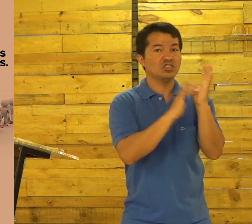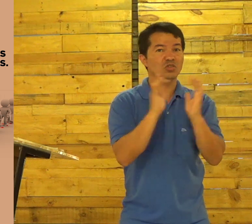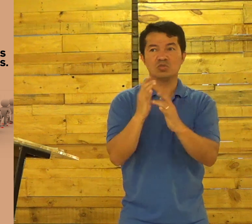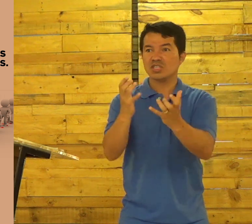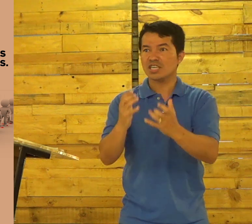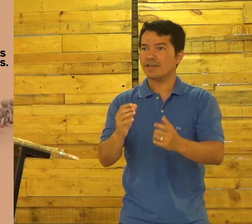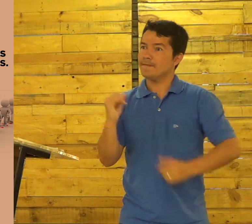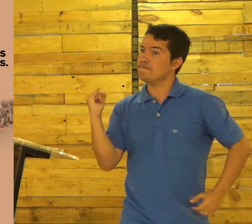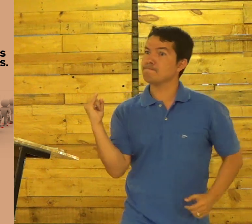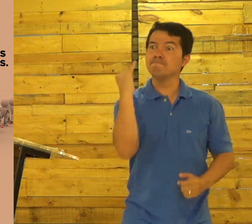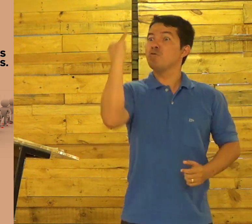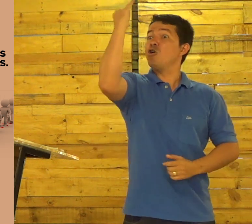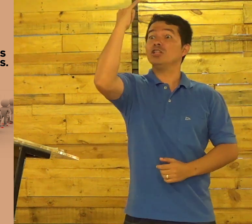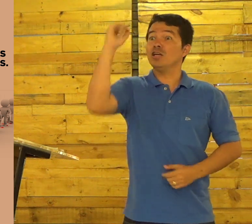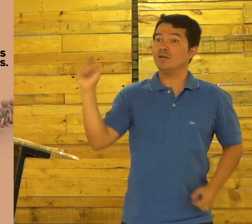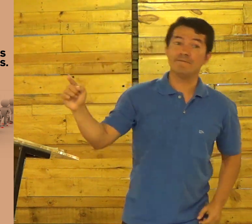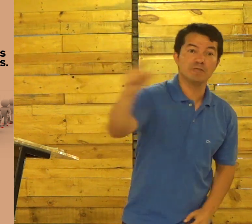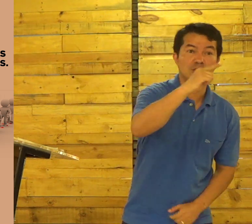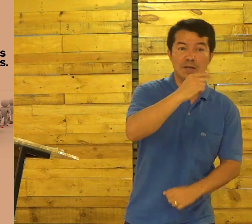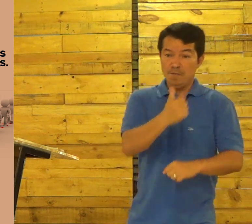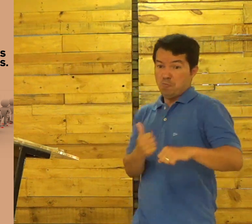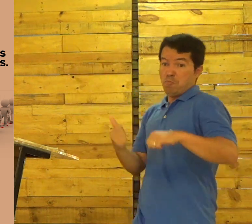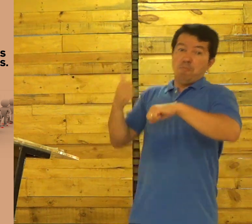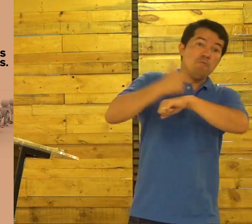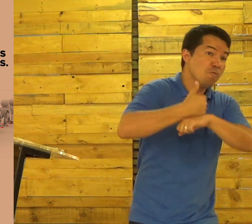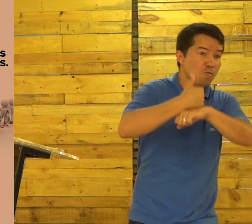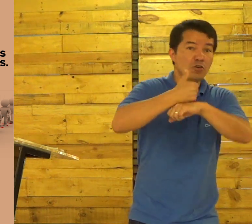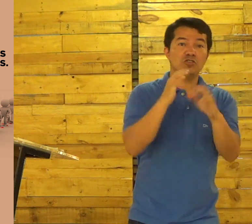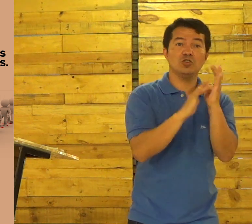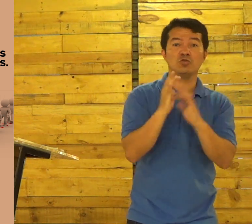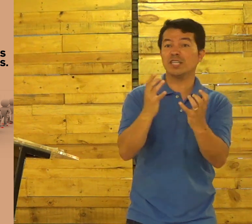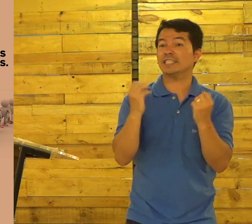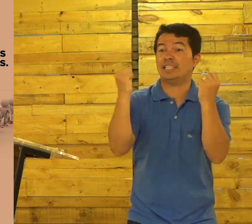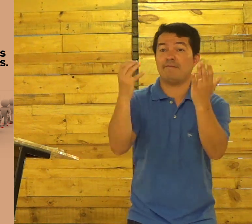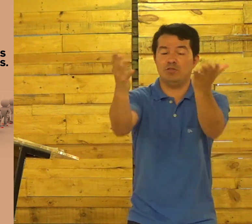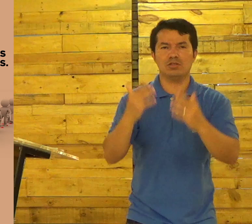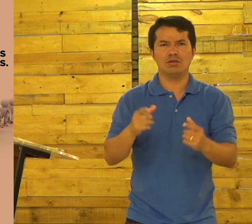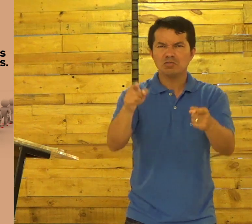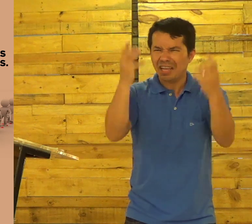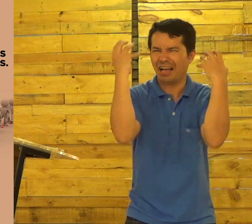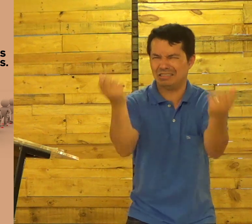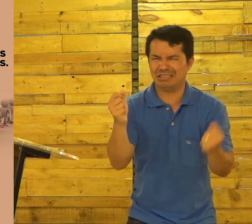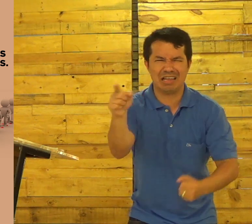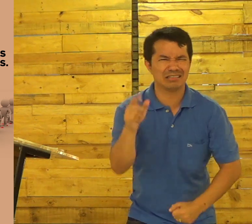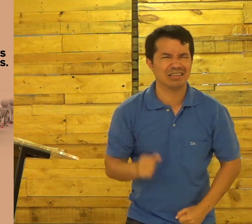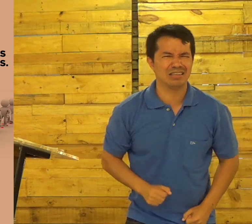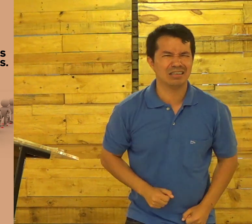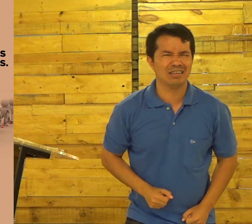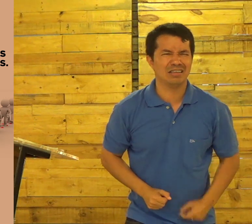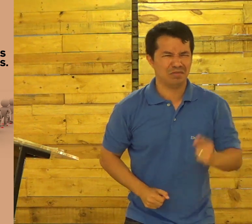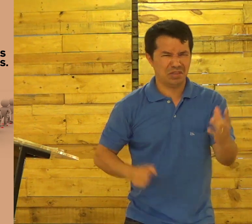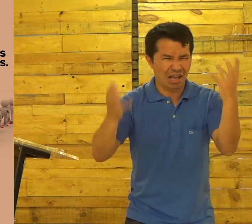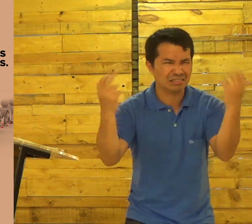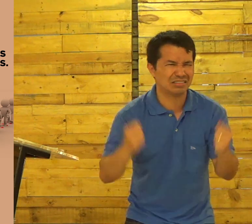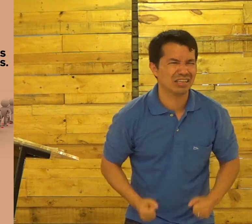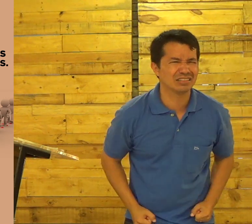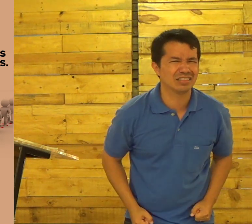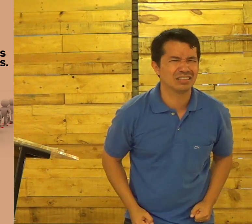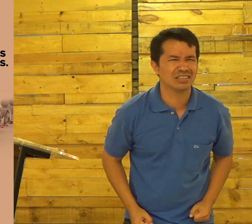Para Deixar De ser Inferior E passar A ser Alguém Importante Ele Quer Lidar Isso Mas você